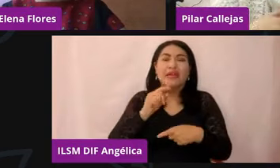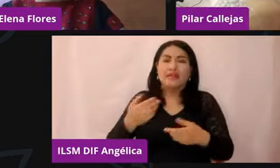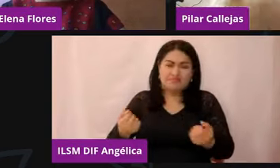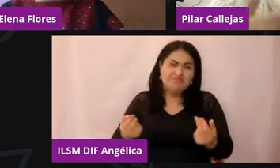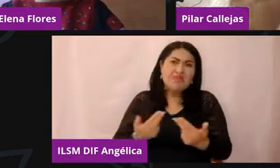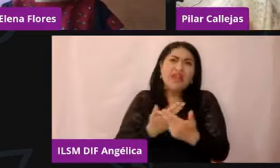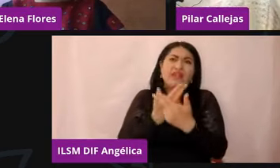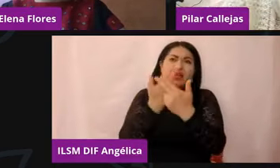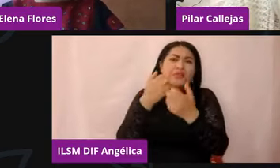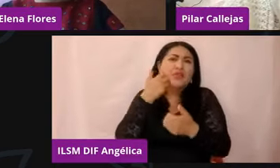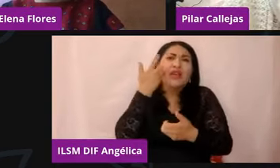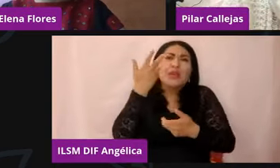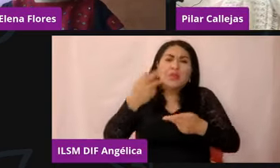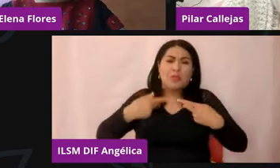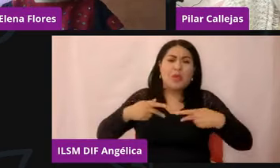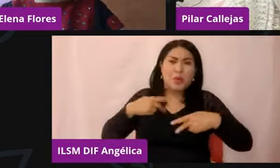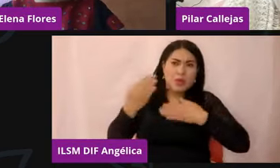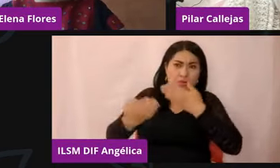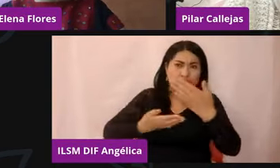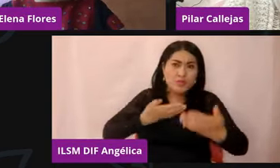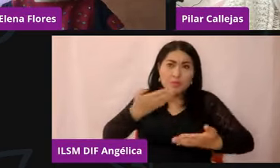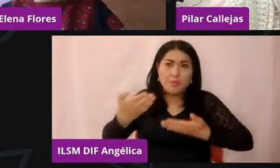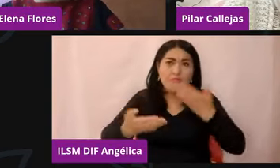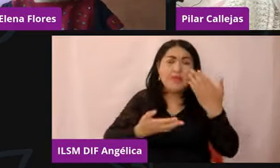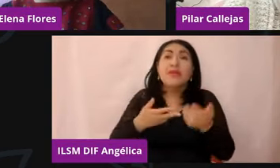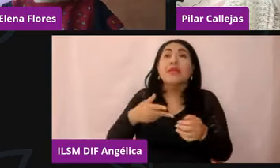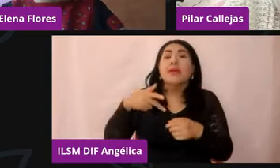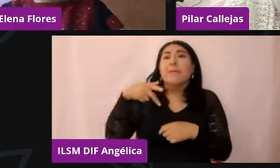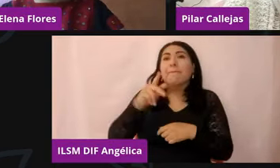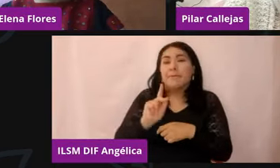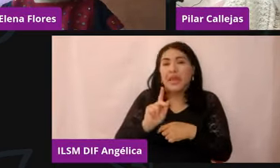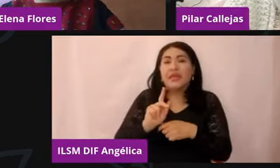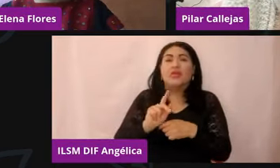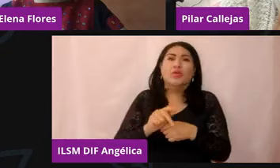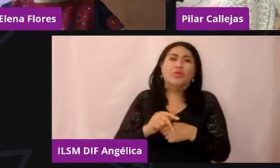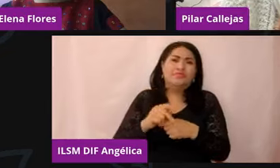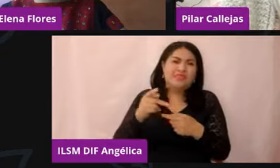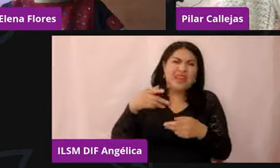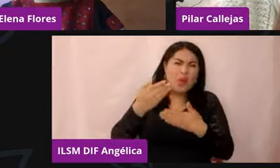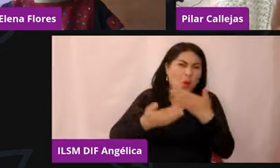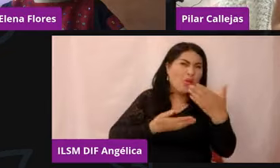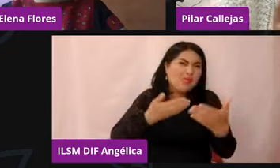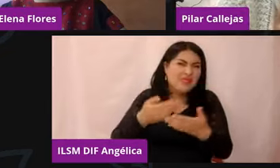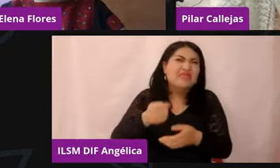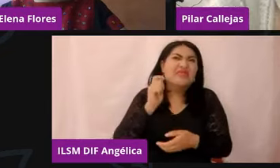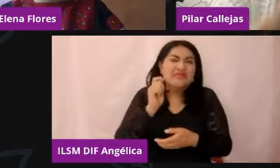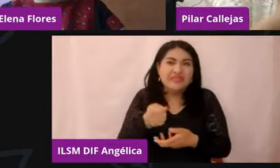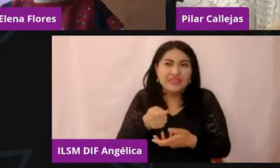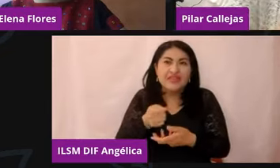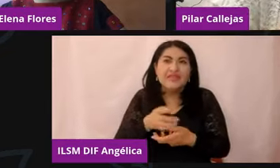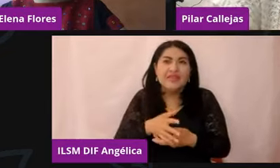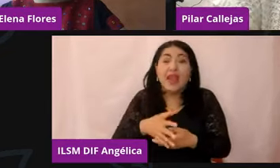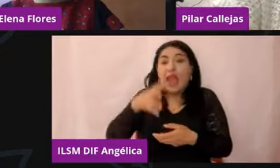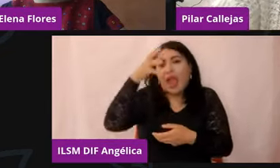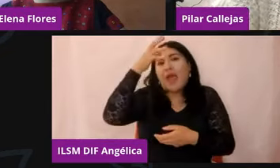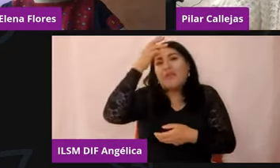sociables o saber socializar, al final de cuentas el socializar significa aprender y adquirir los hábitos para